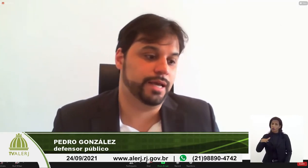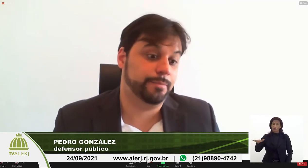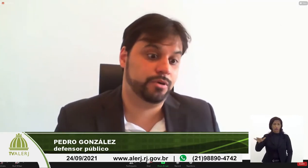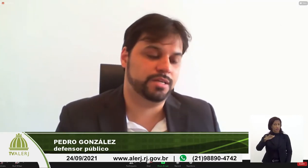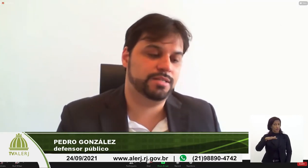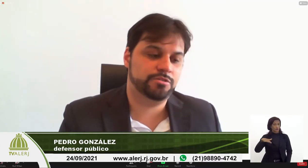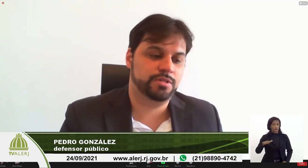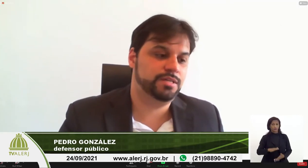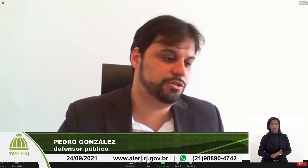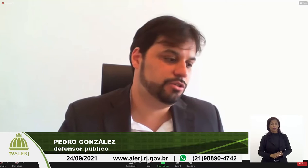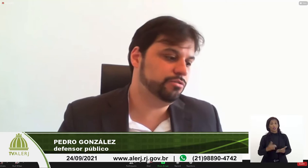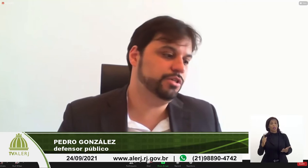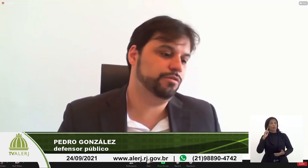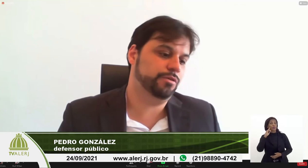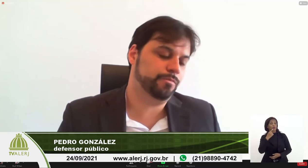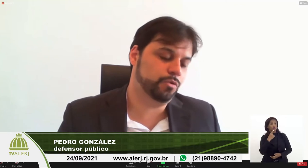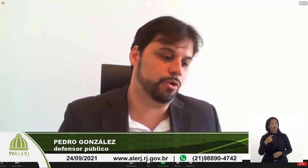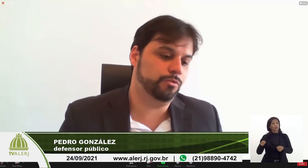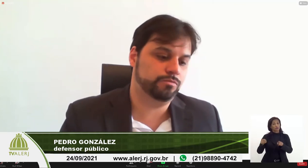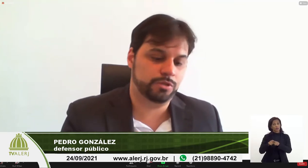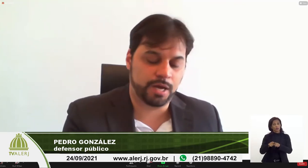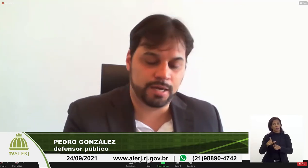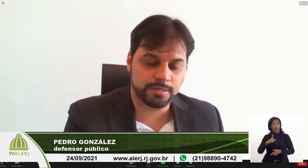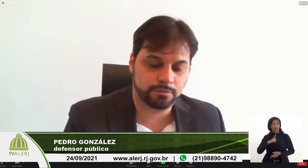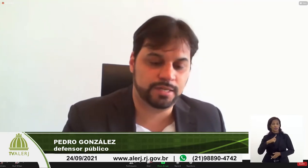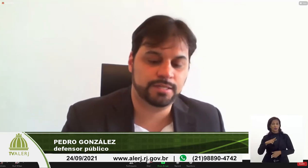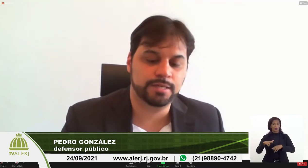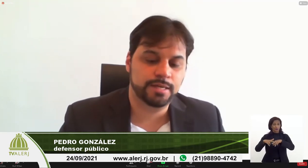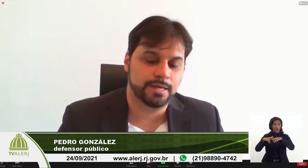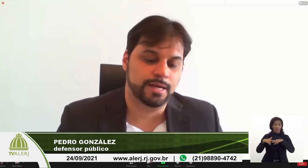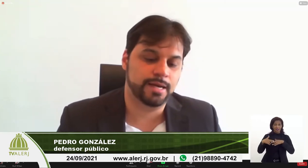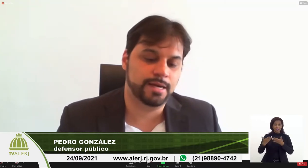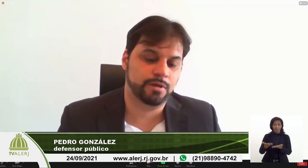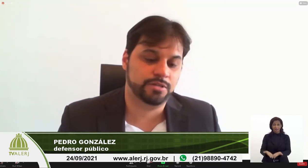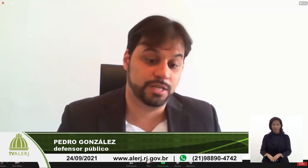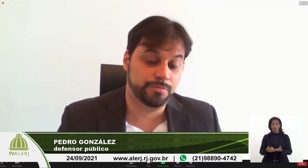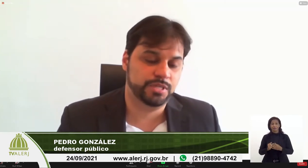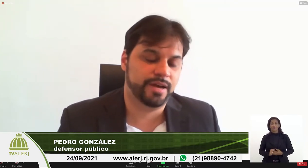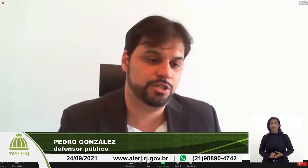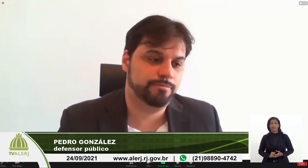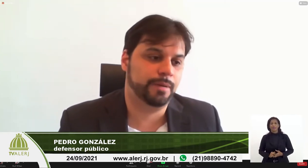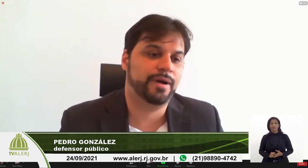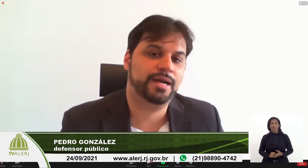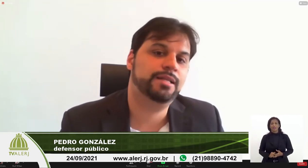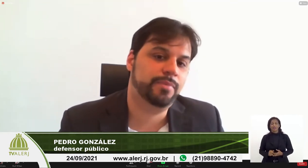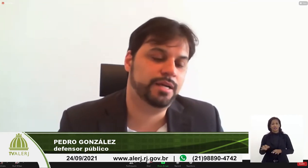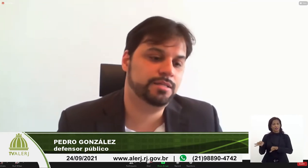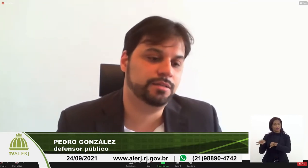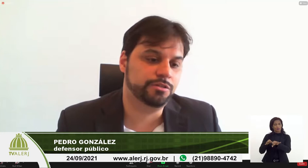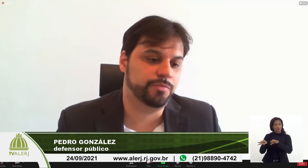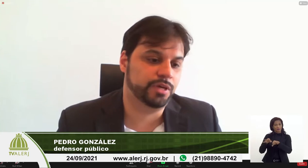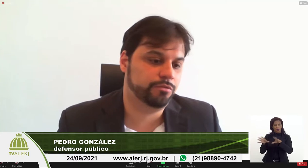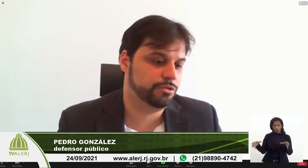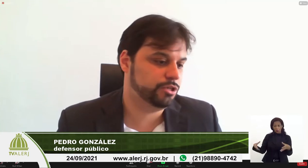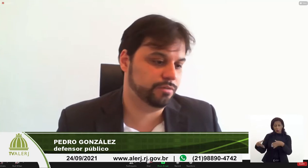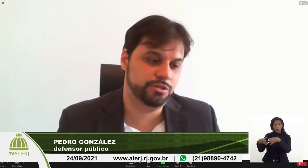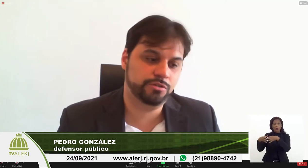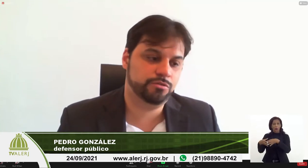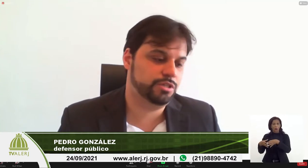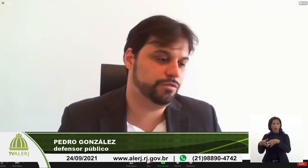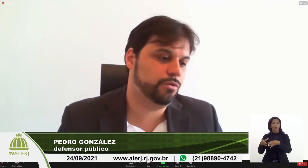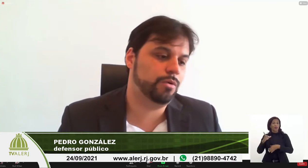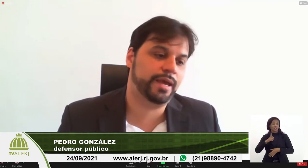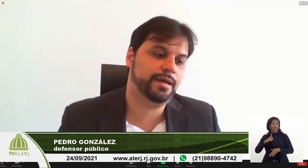por causa da sudez a gente inclusive como em razão dessa da nossa equipe ser mais preparada para esse atendimento a gente